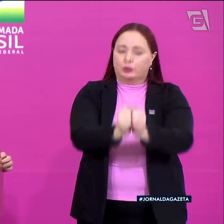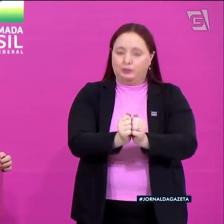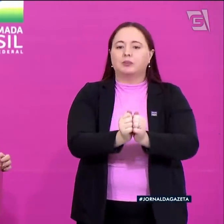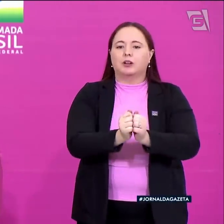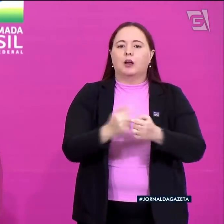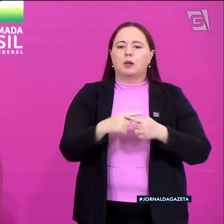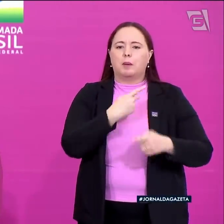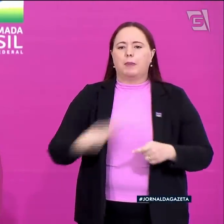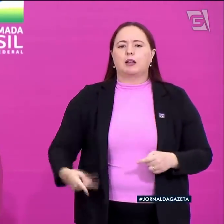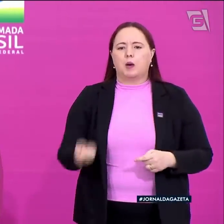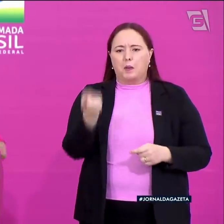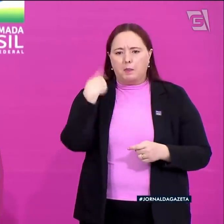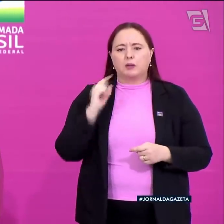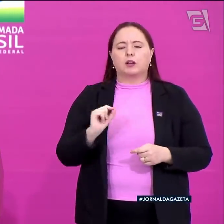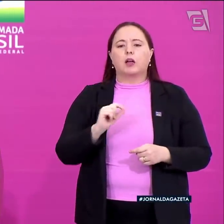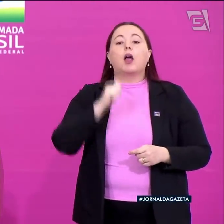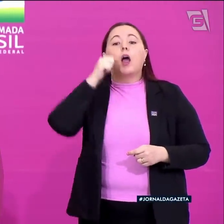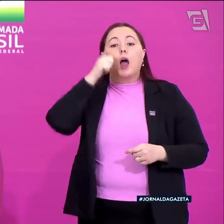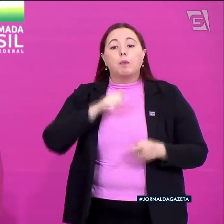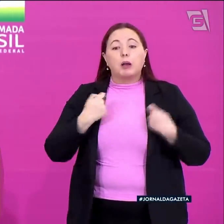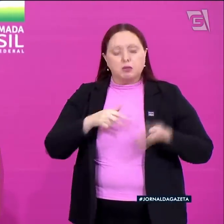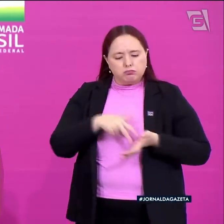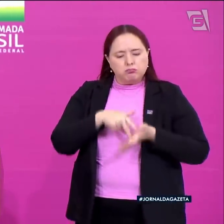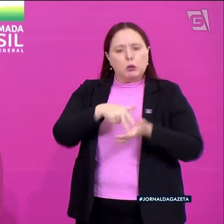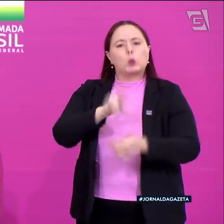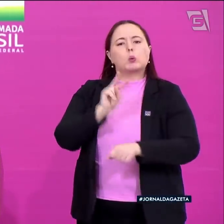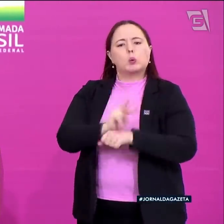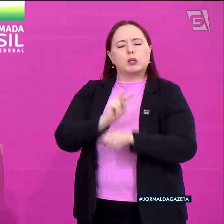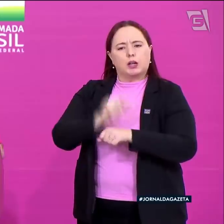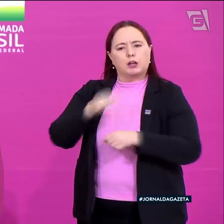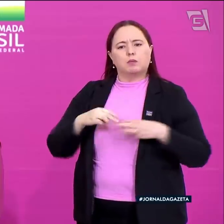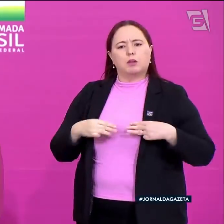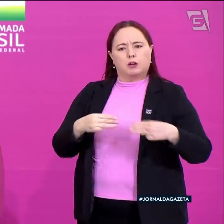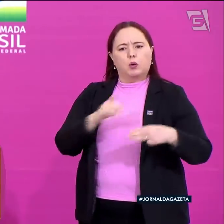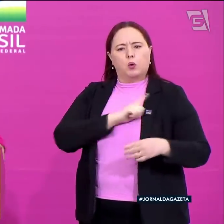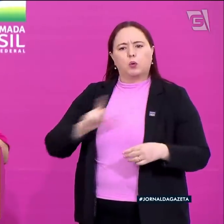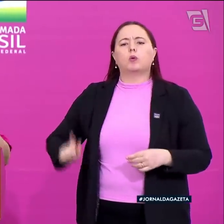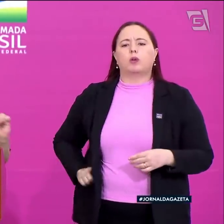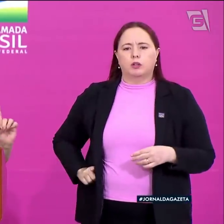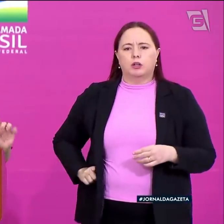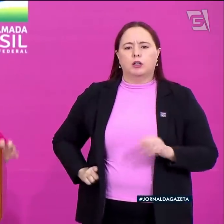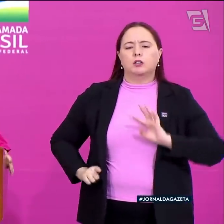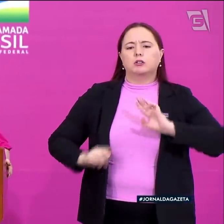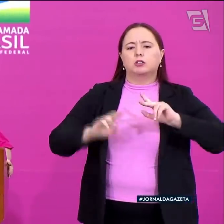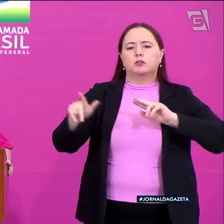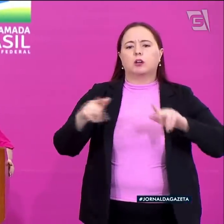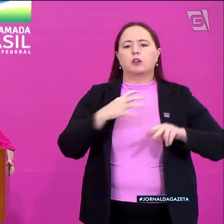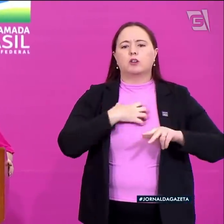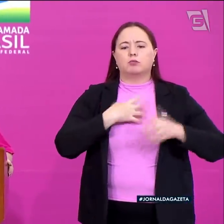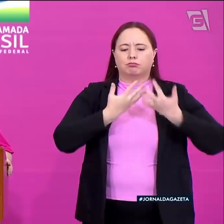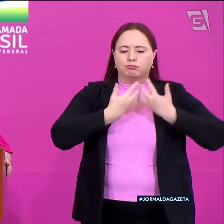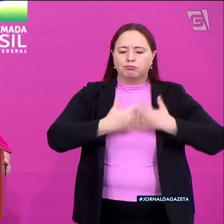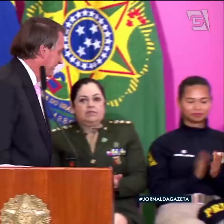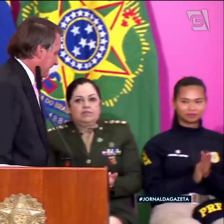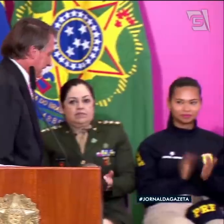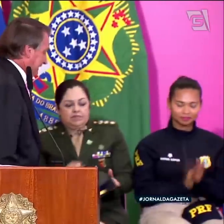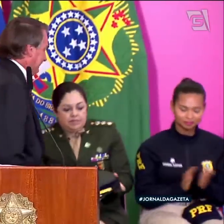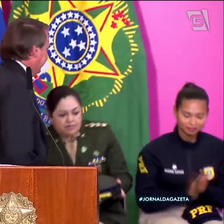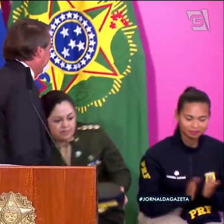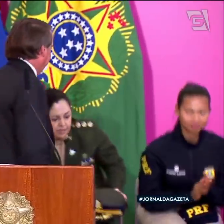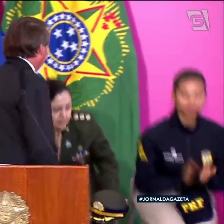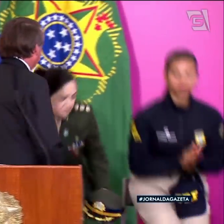A ordem do presidente é, mulher tem que ser cuidada nesse governo de forma transversal.